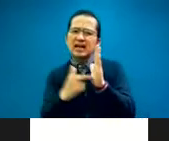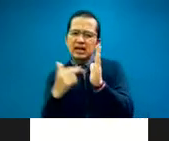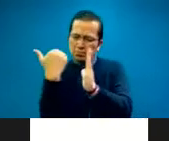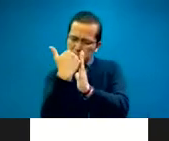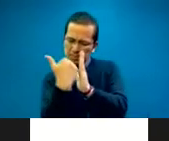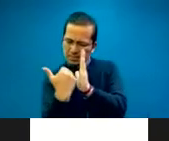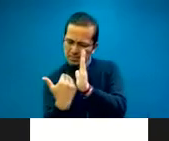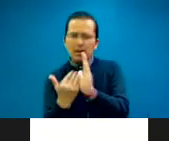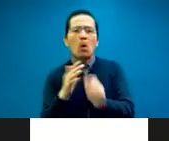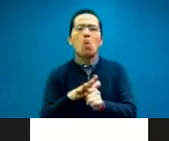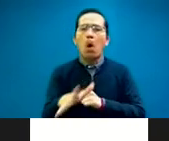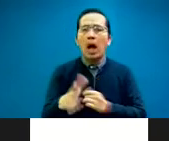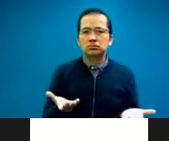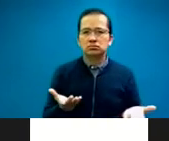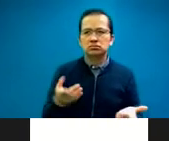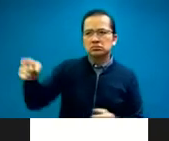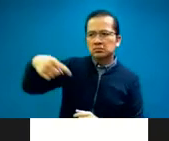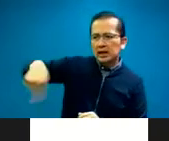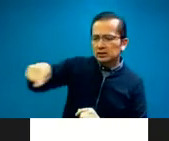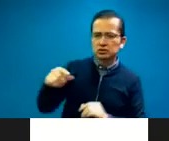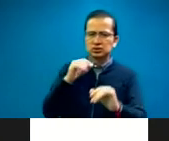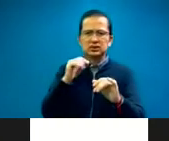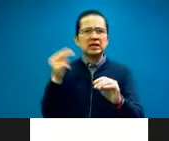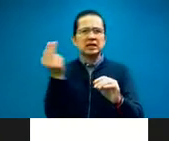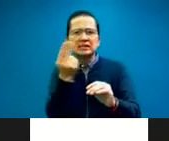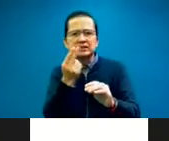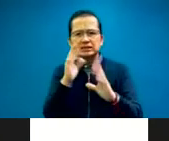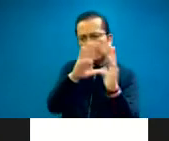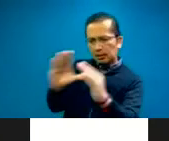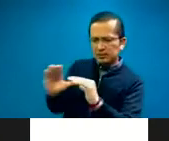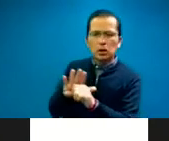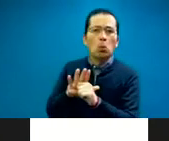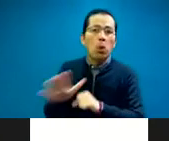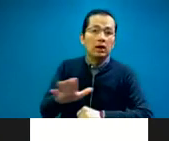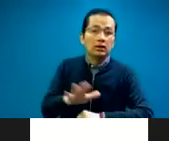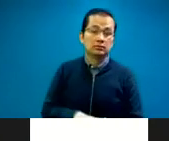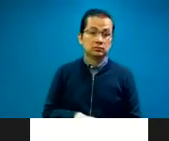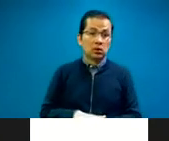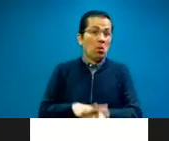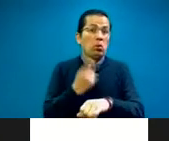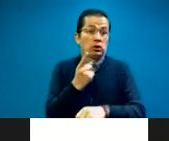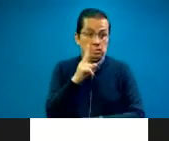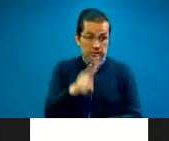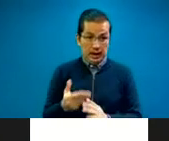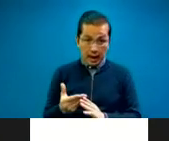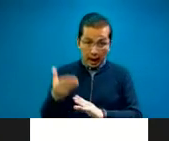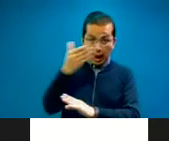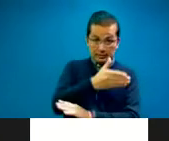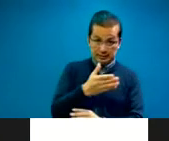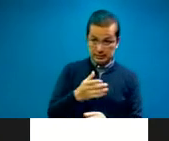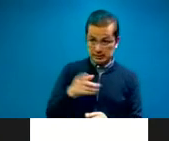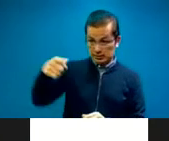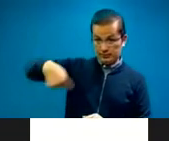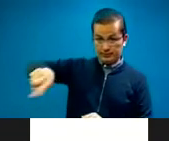capacitación porque no existía una certificación para intérpretes, no existía